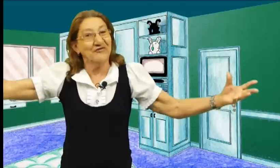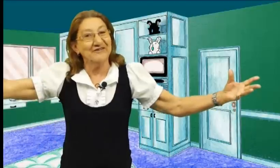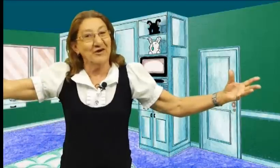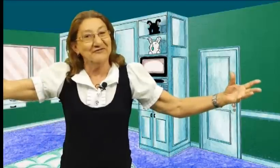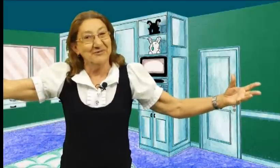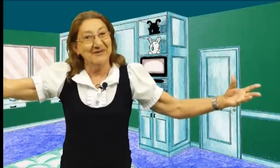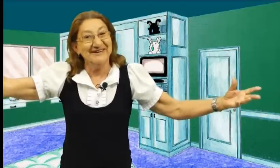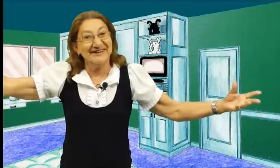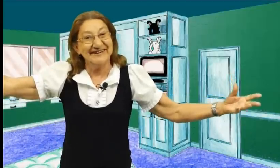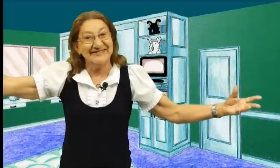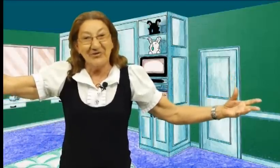eu fazer uma vida bem grande